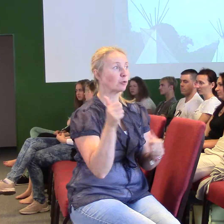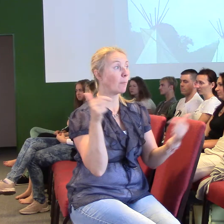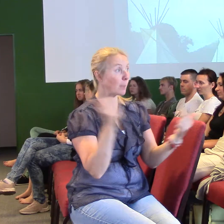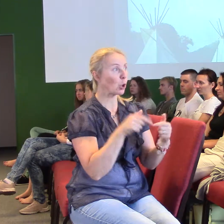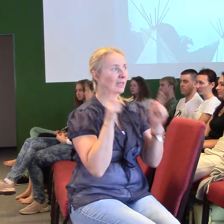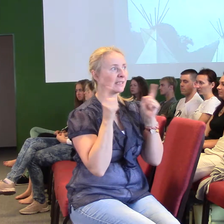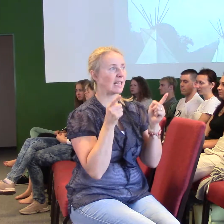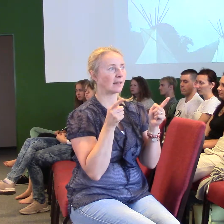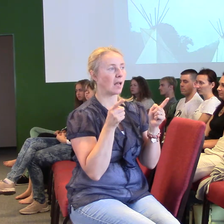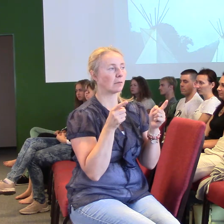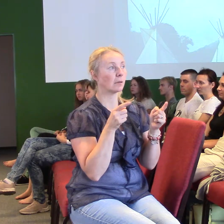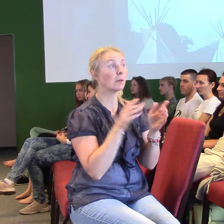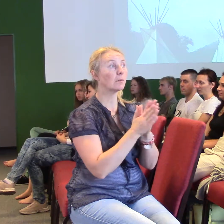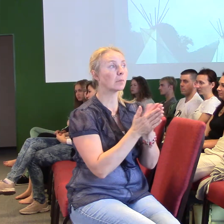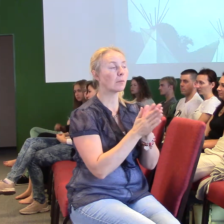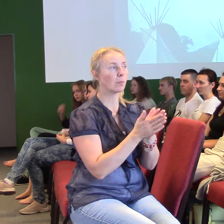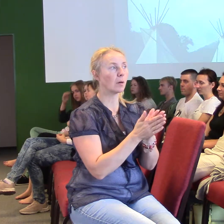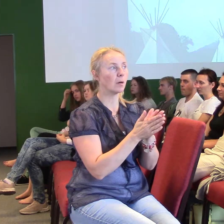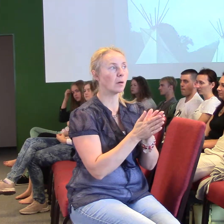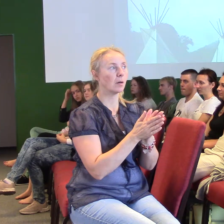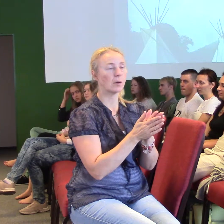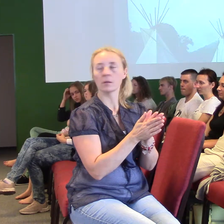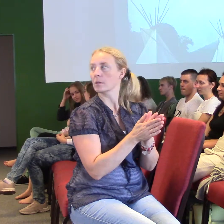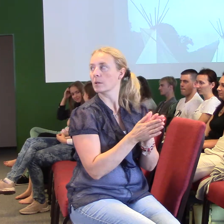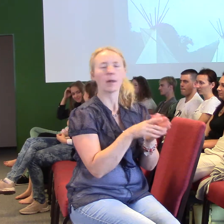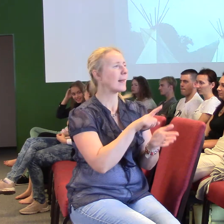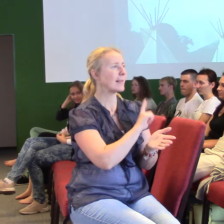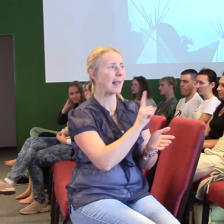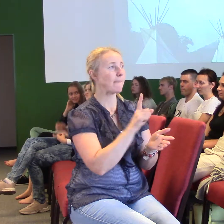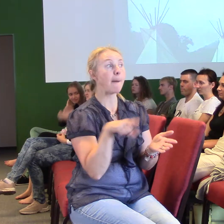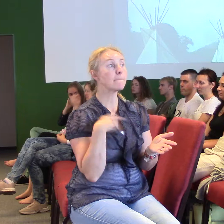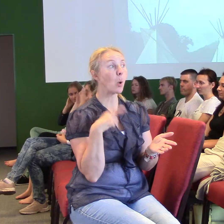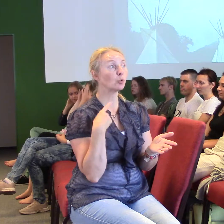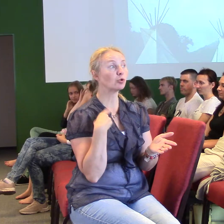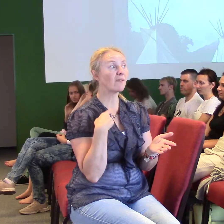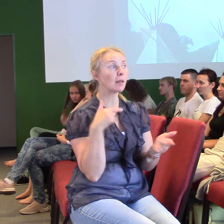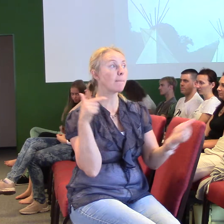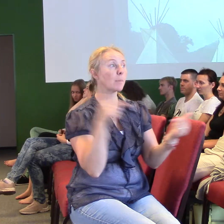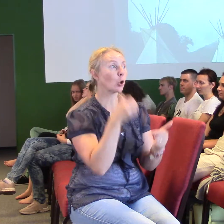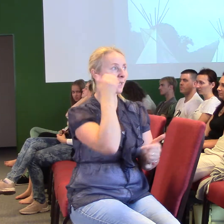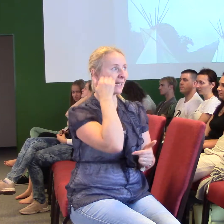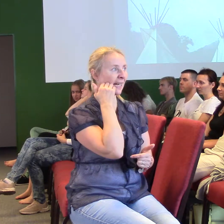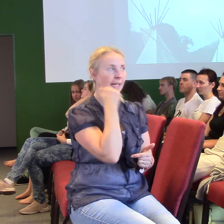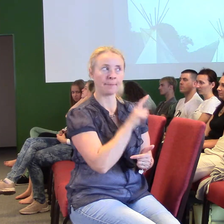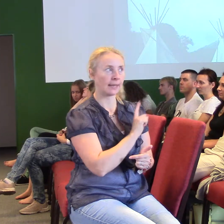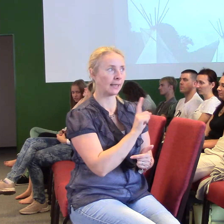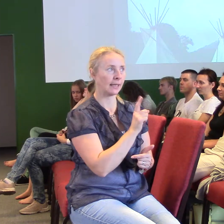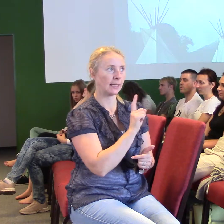Nemáme Bibli používat jako meč proti lidem. Protože tam v Bibli o kousek